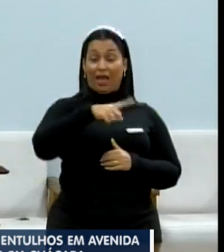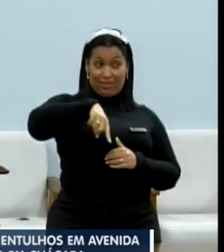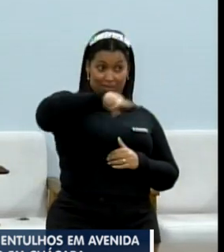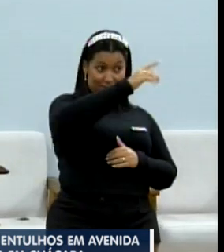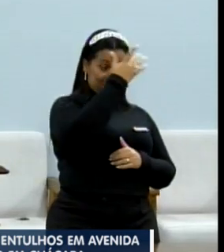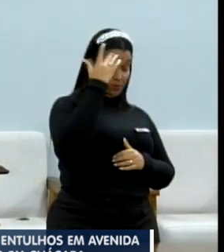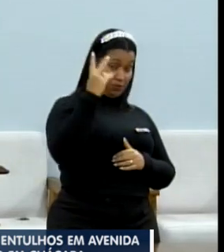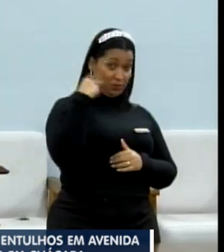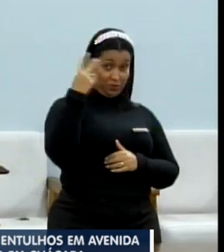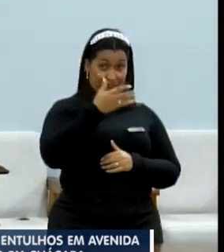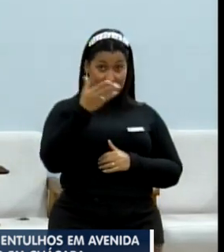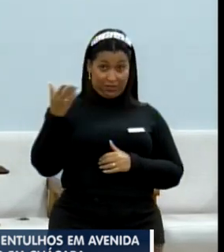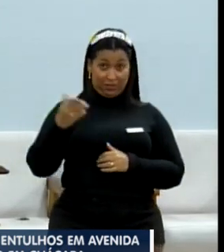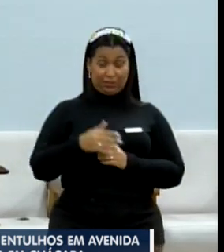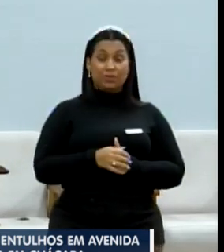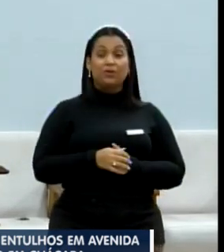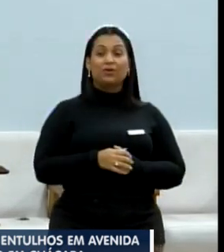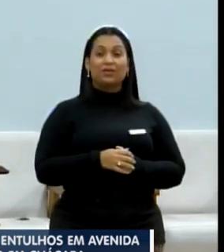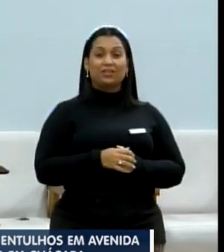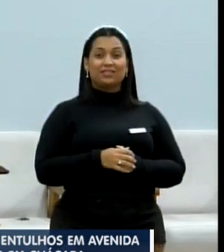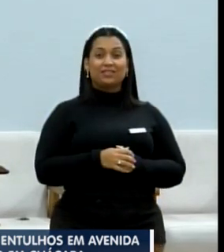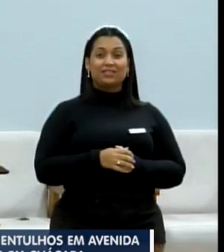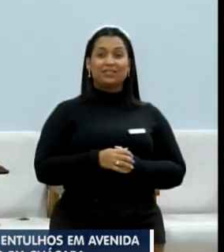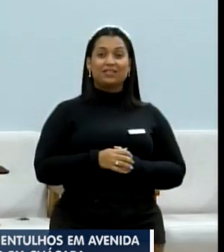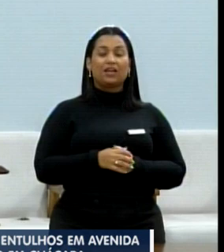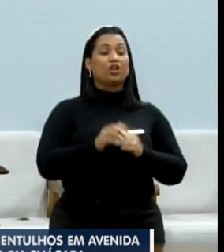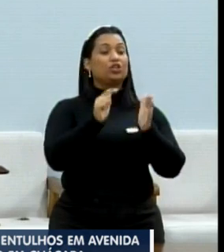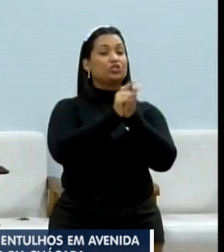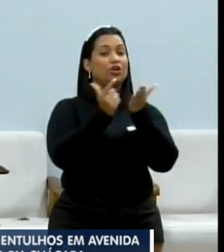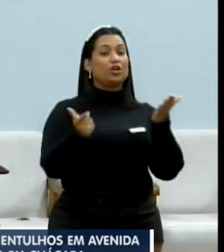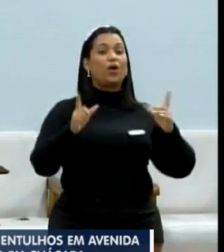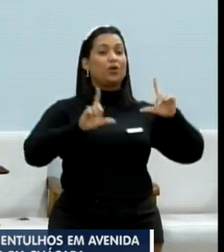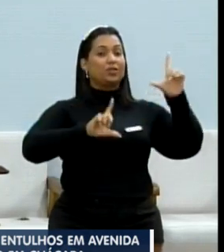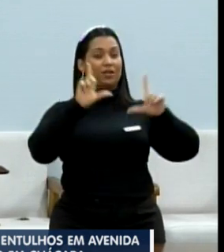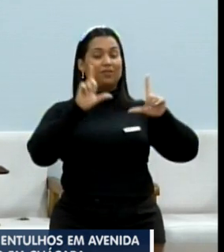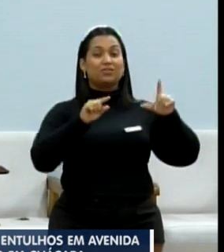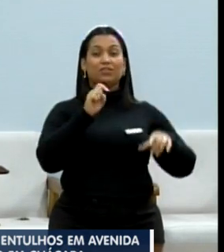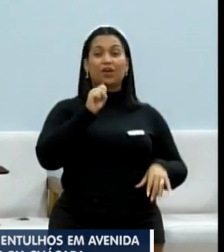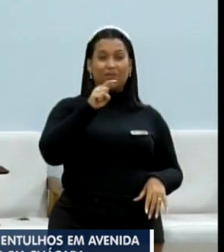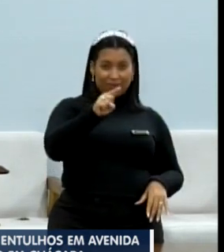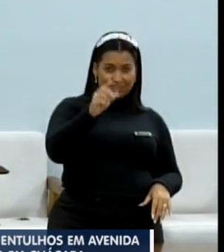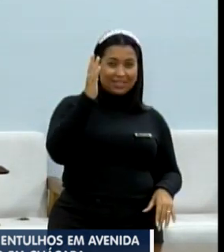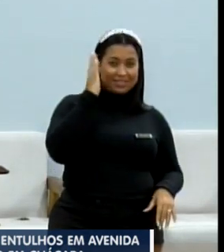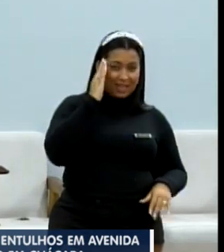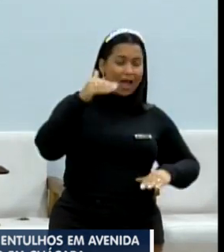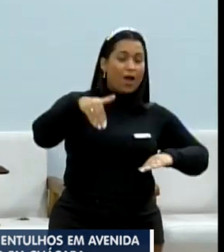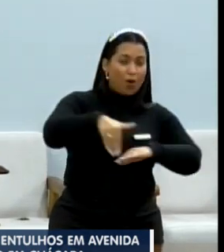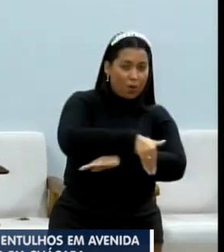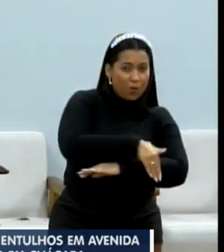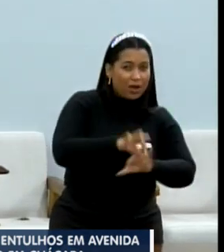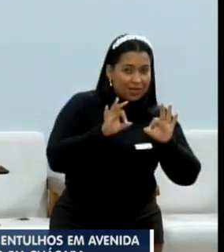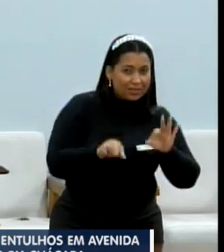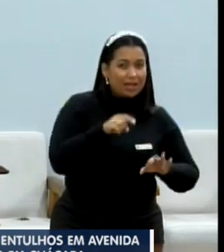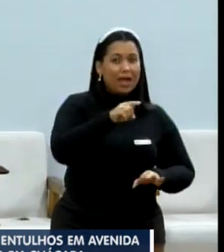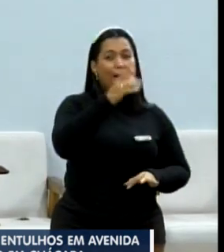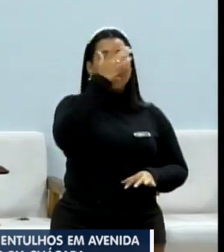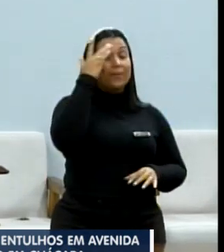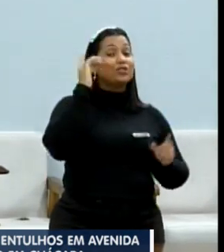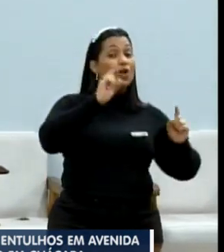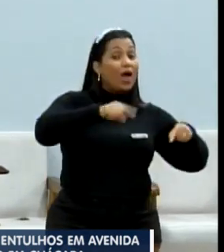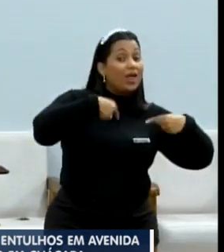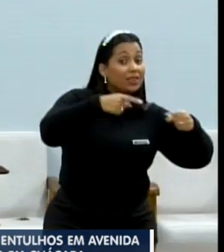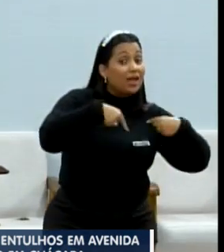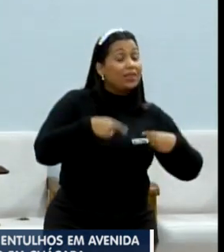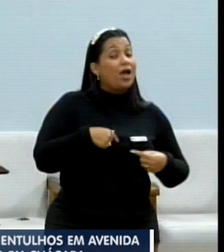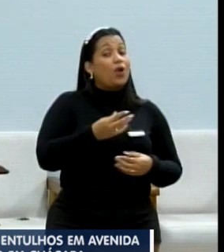senhores vereadores, e para essa falada escrita, vocês já vão ter o endereço de quem está tentando